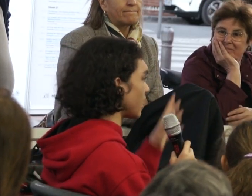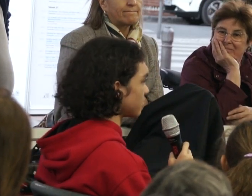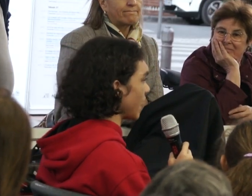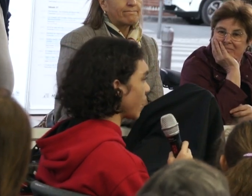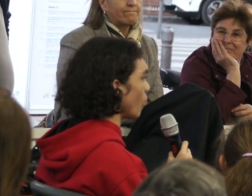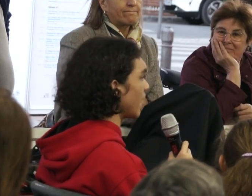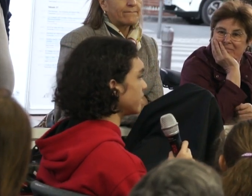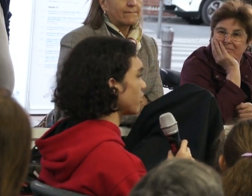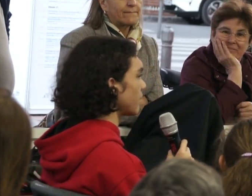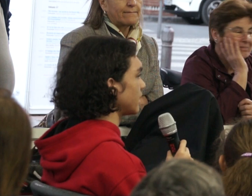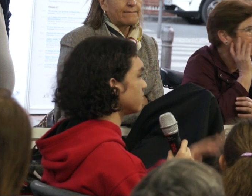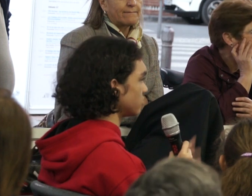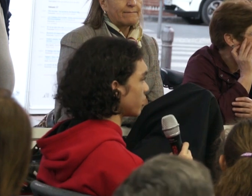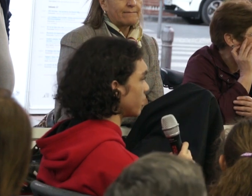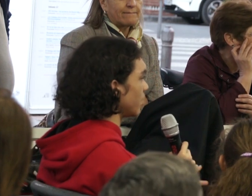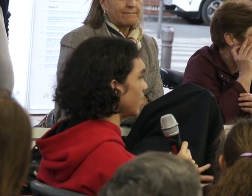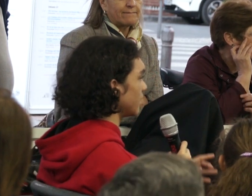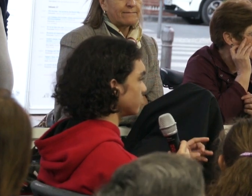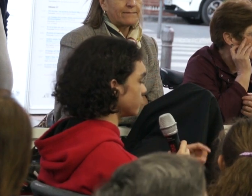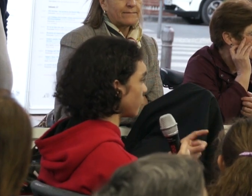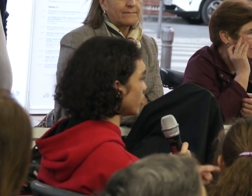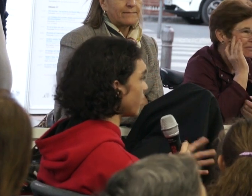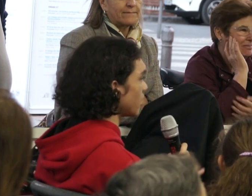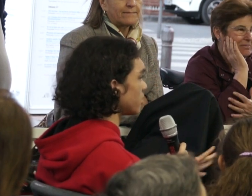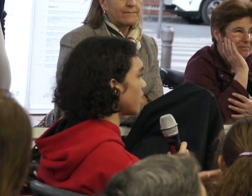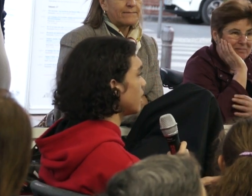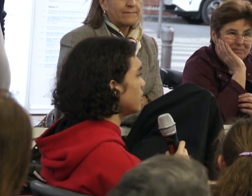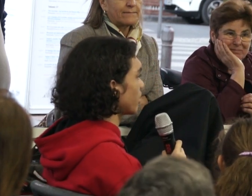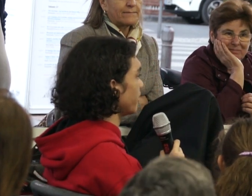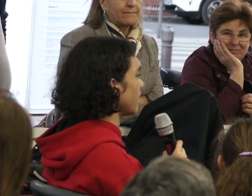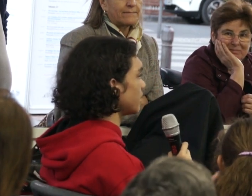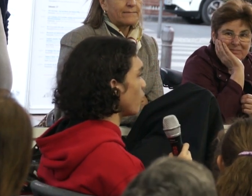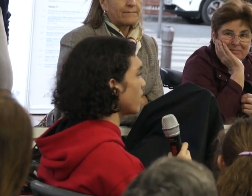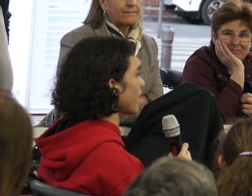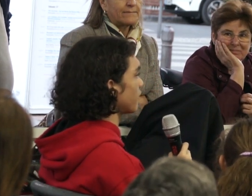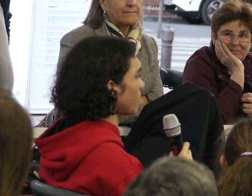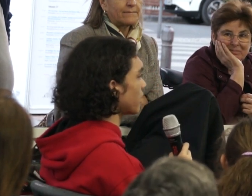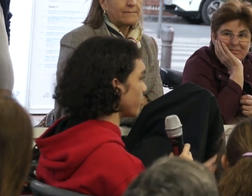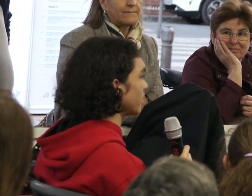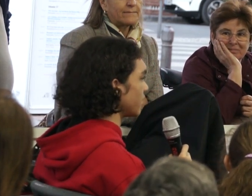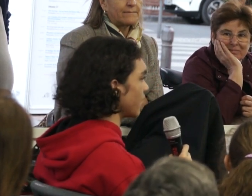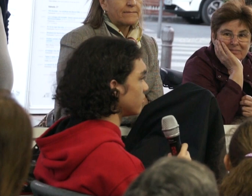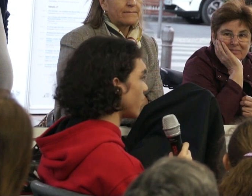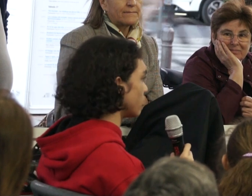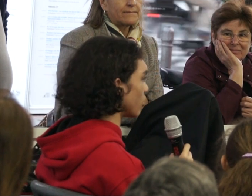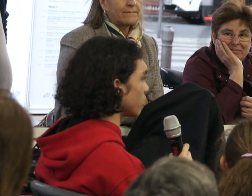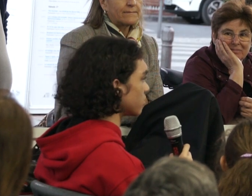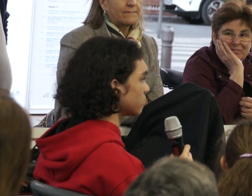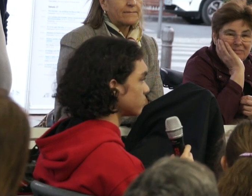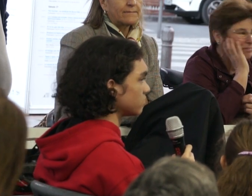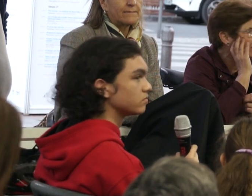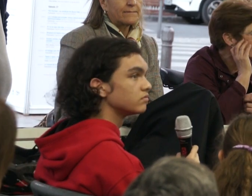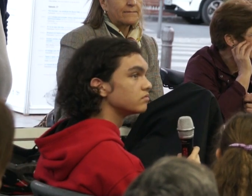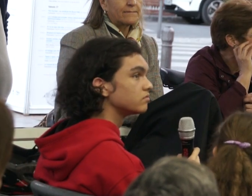debería pasar a las escuelas que no solamente en 12 de 7 en facultades de ciencia lo que sería divulgar de cómo se puede entender en todo